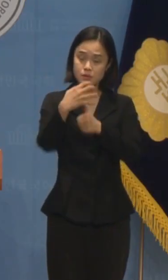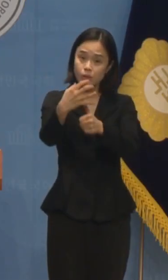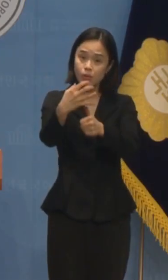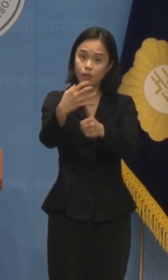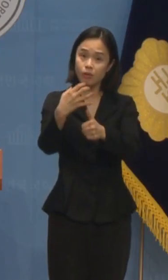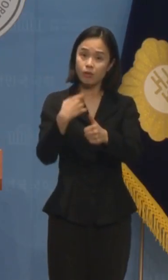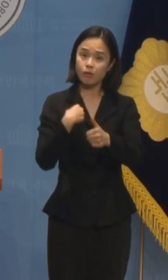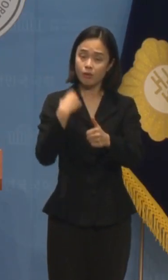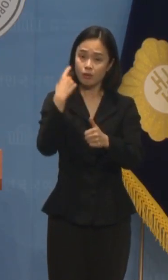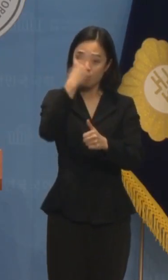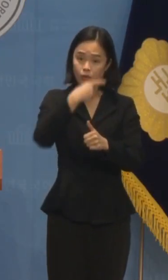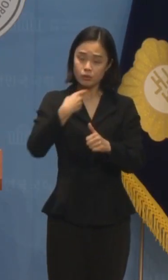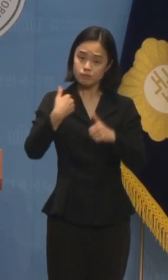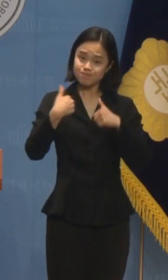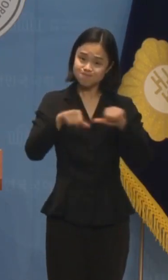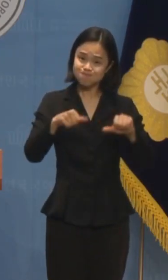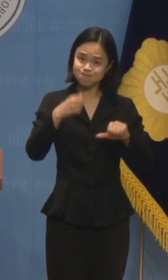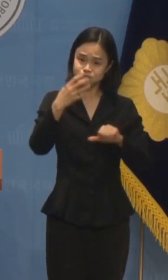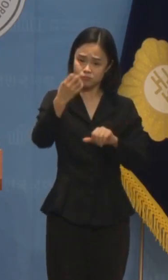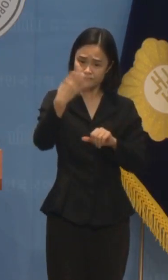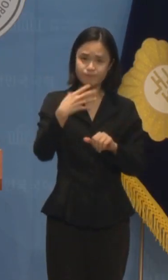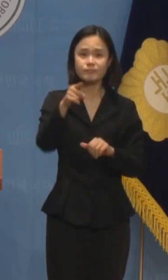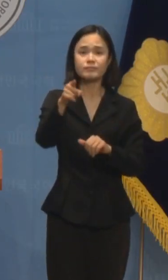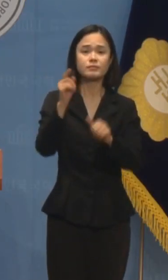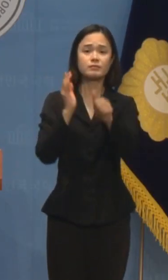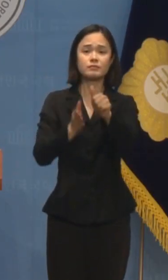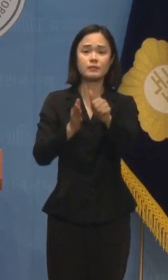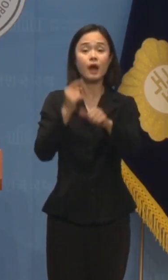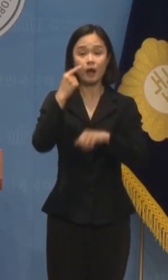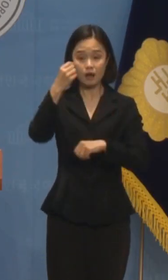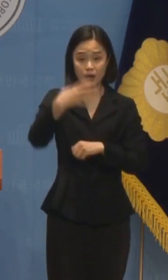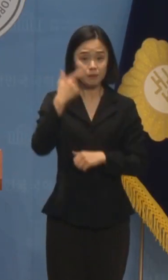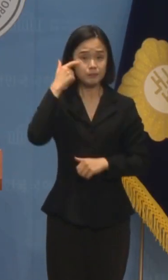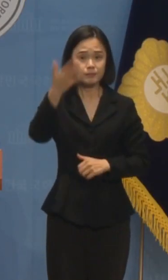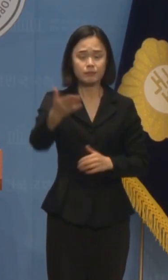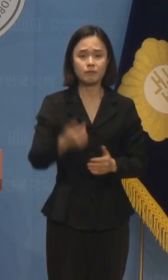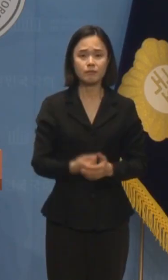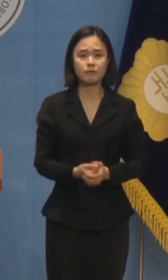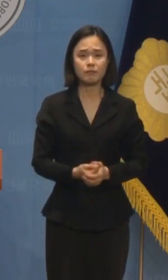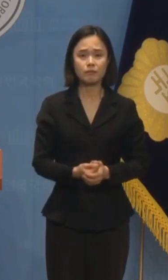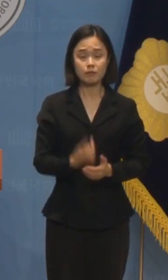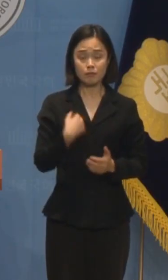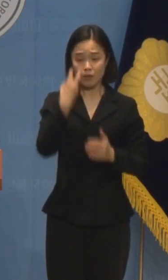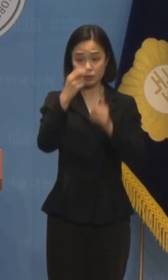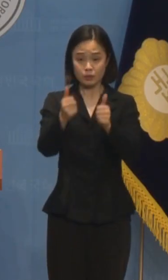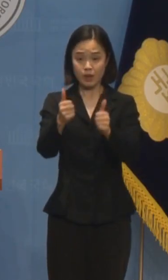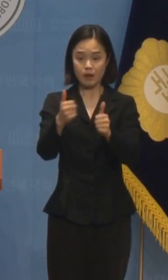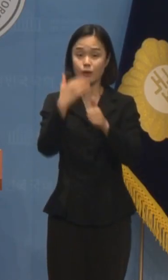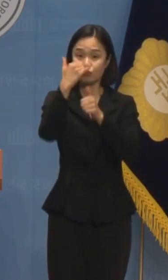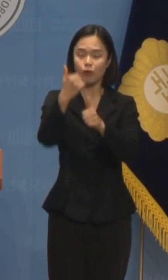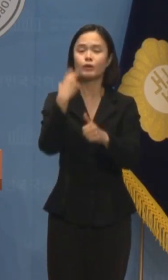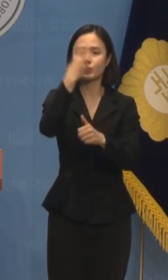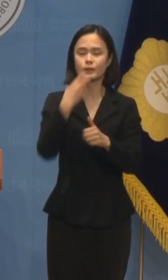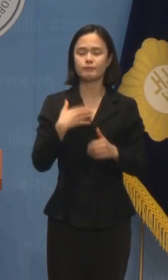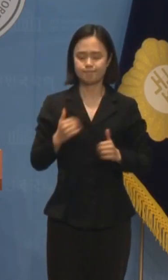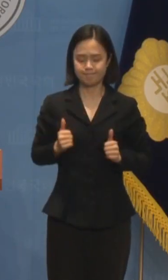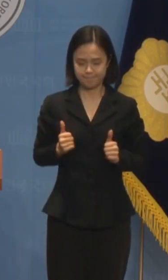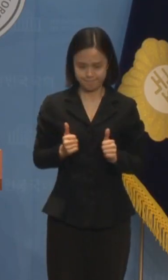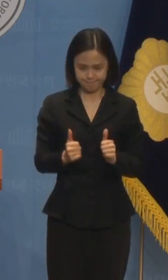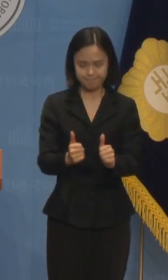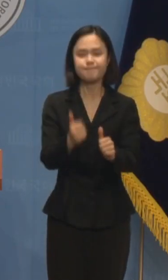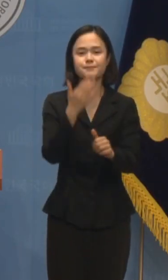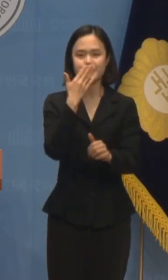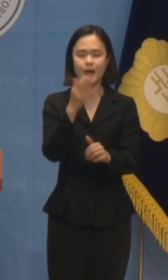시간 확보를 위해 점심 식사를 거르면서까지 조사에 적극 협조하겠다는 사람에게 조사를 받으러 온다고